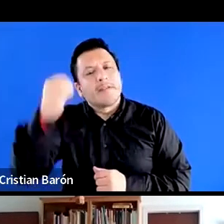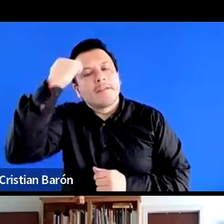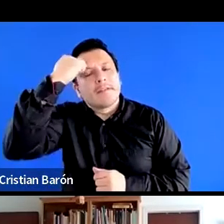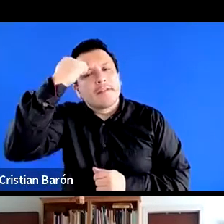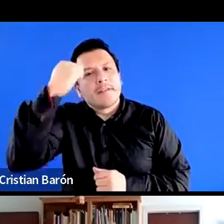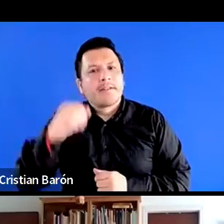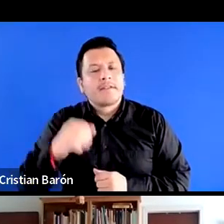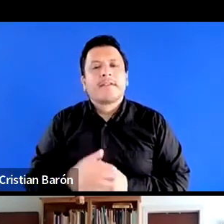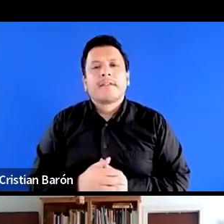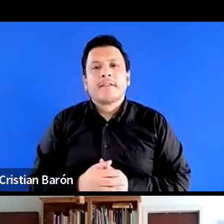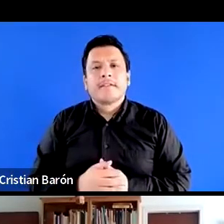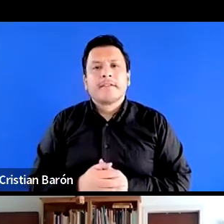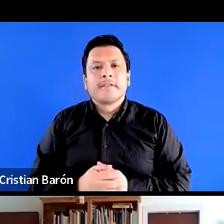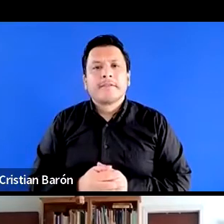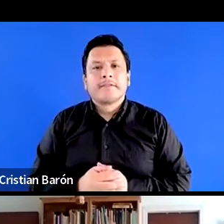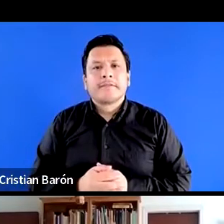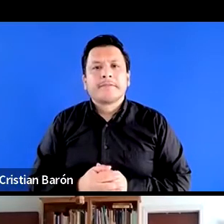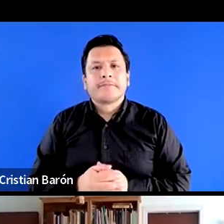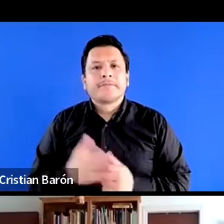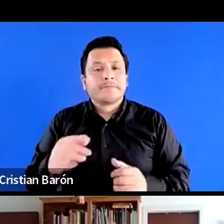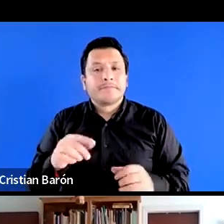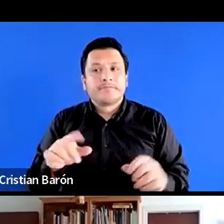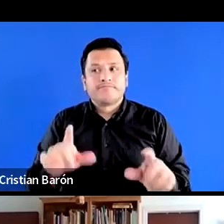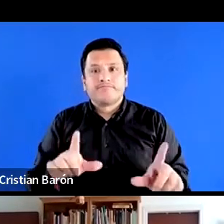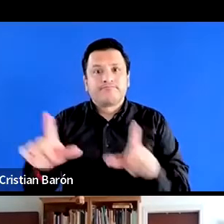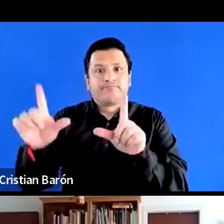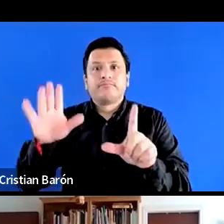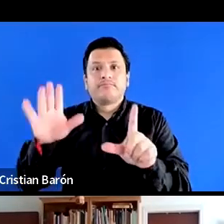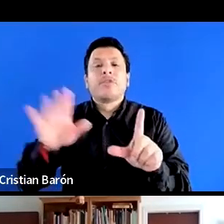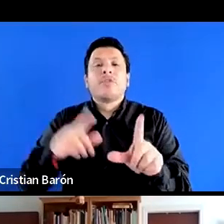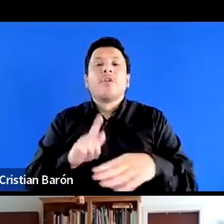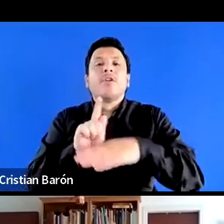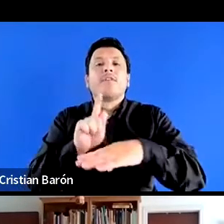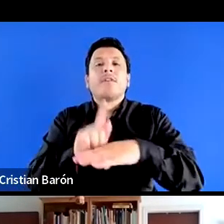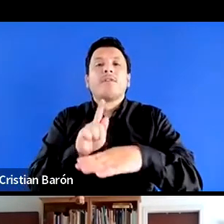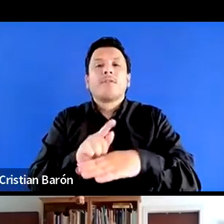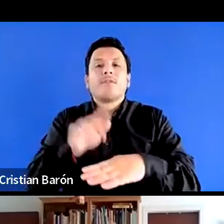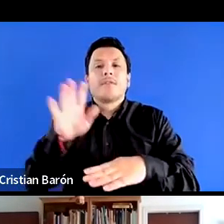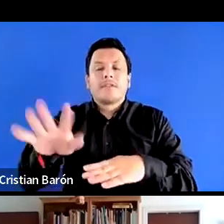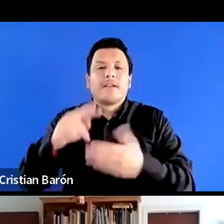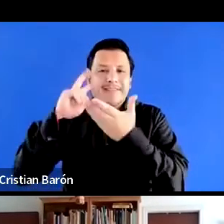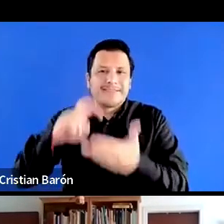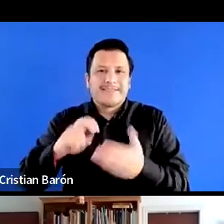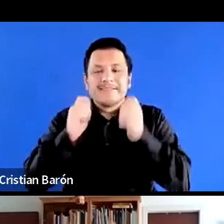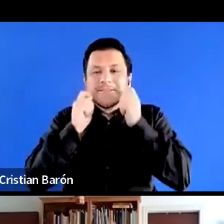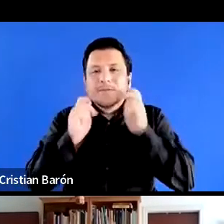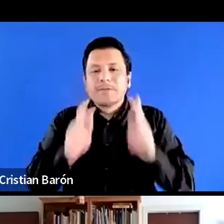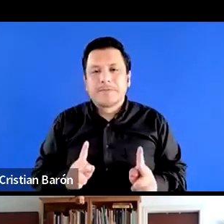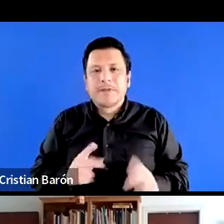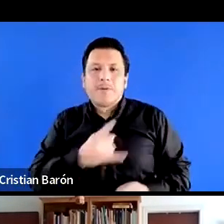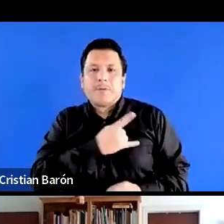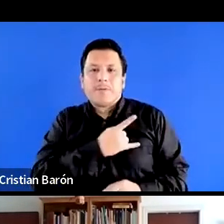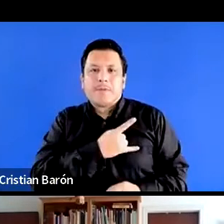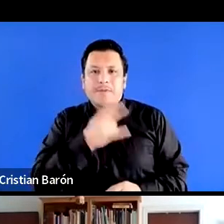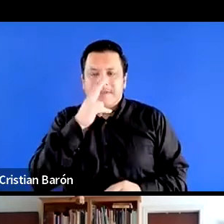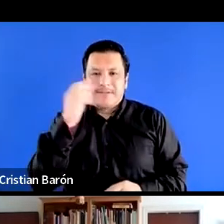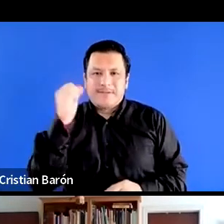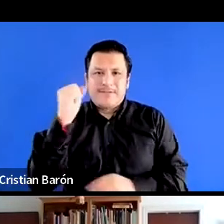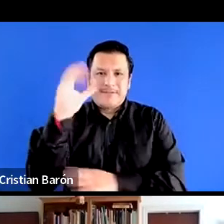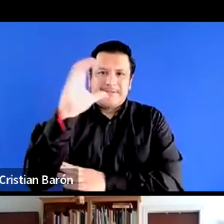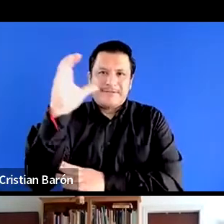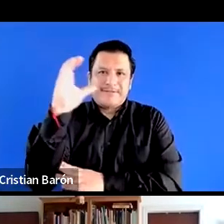titular de la Facultad de Ciencias Humanas de la Universidad Nacional de Colombia,